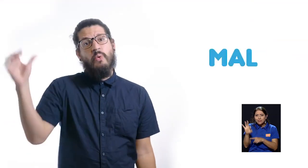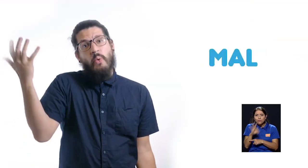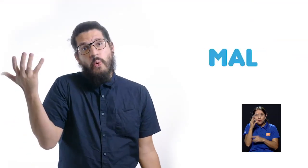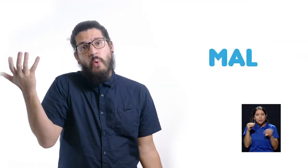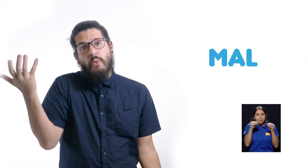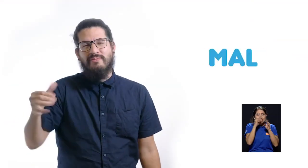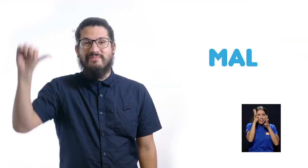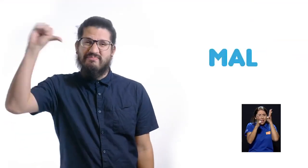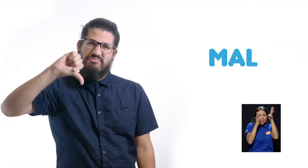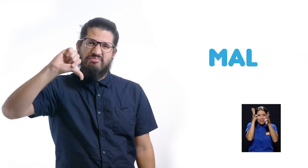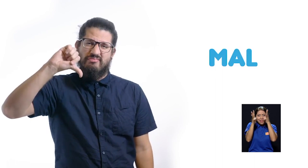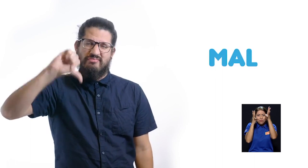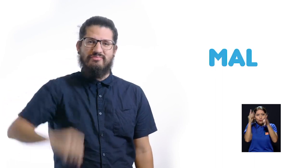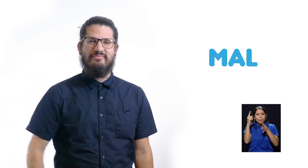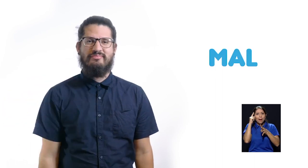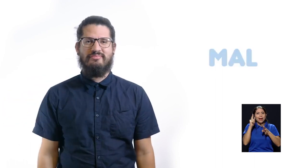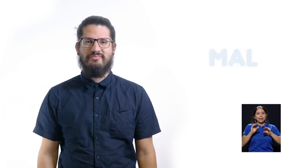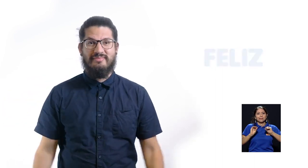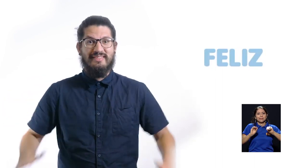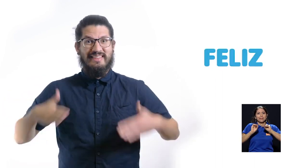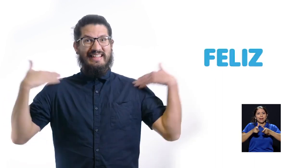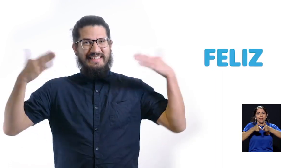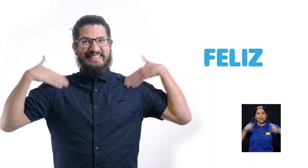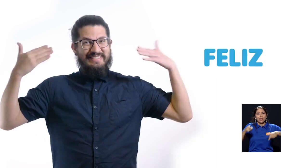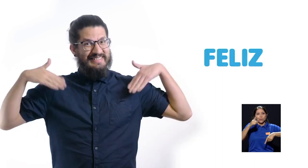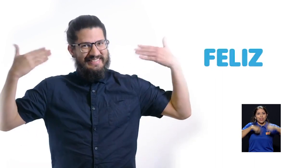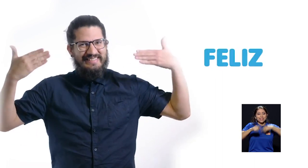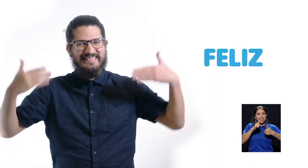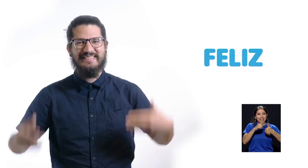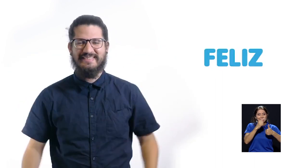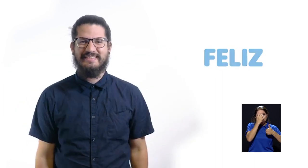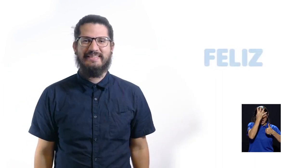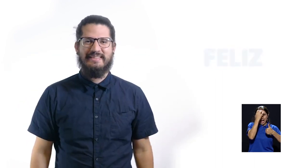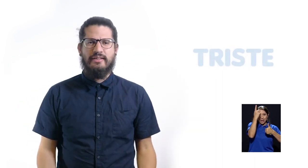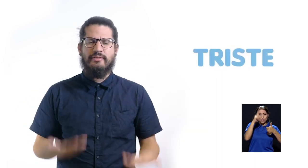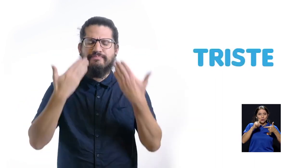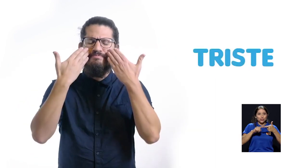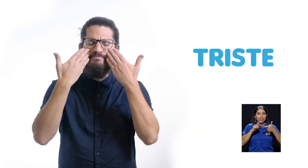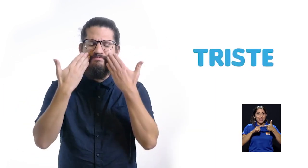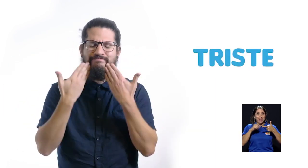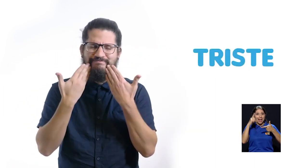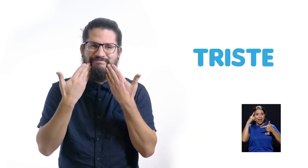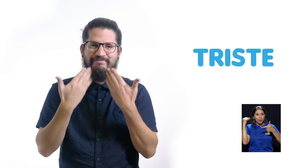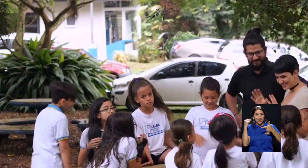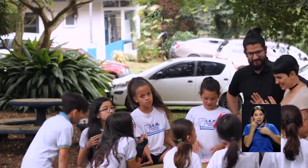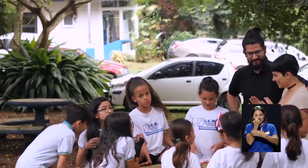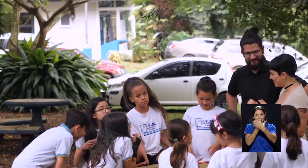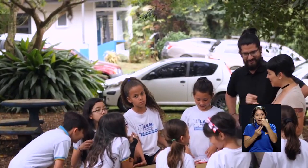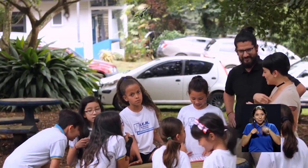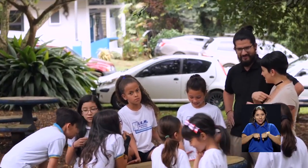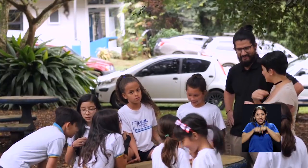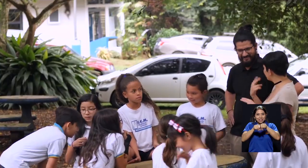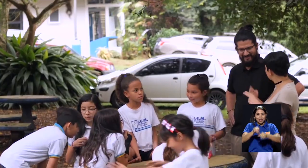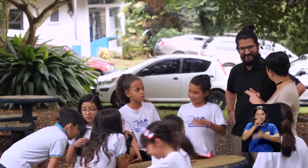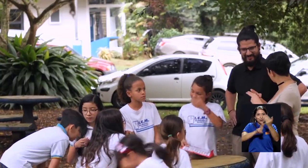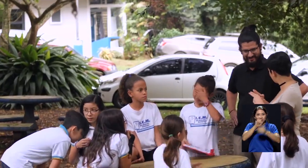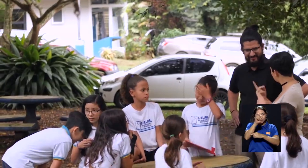enseñanza de la lengua de señas, Carlos y Carolina, ambos egresados de la Universidad de Costa Rica, decidieron crear a inicios del